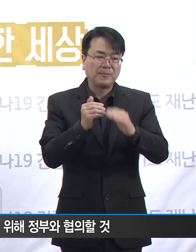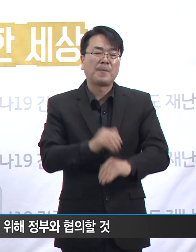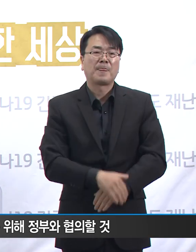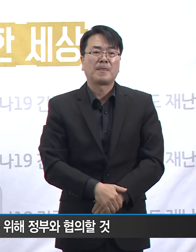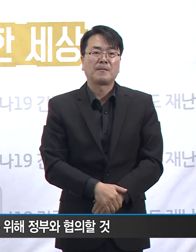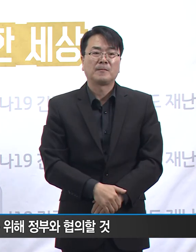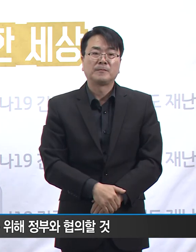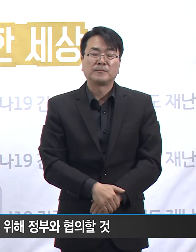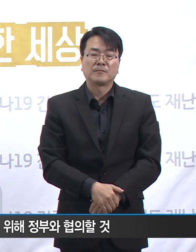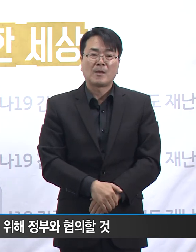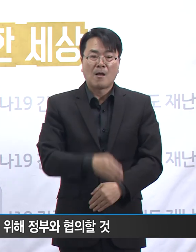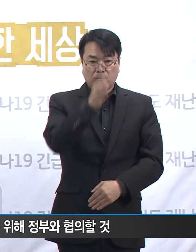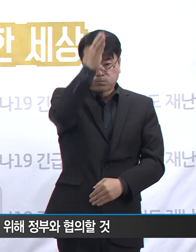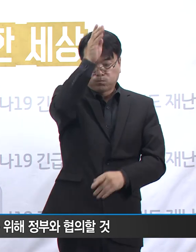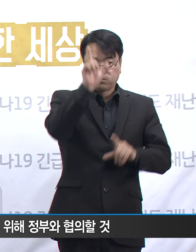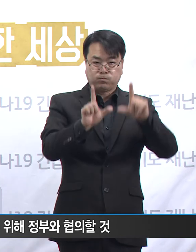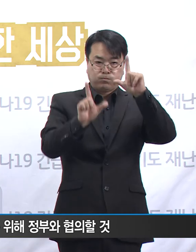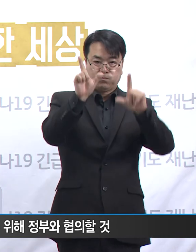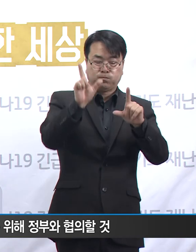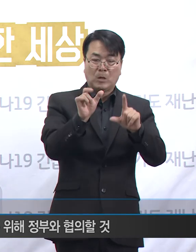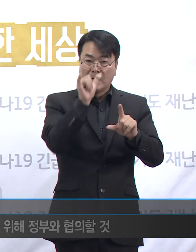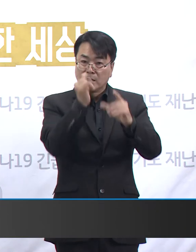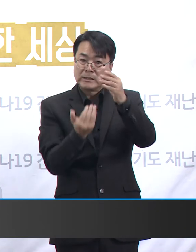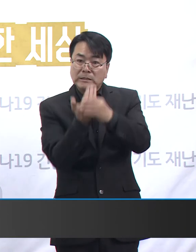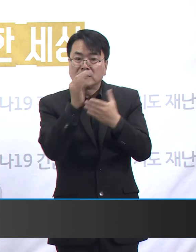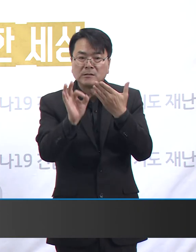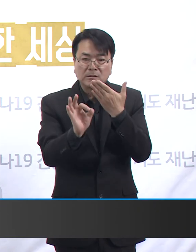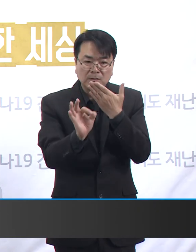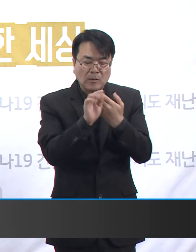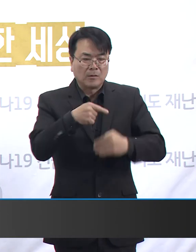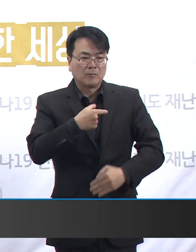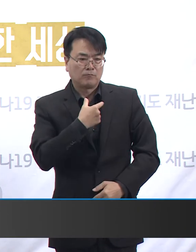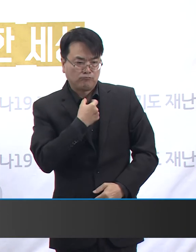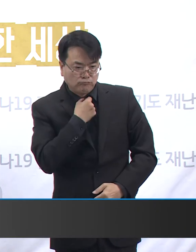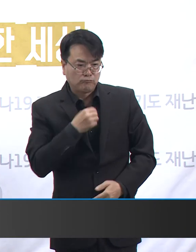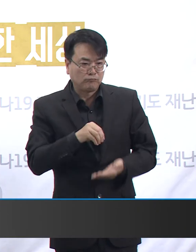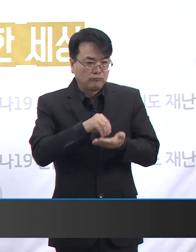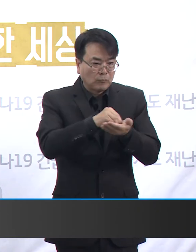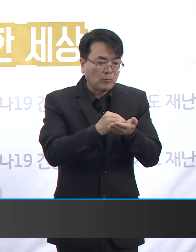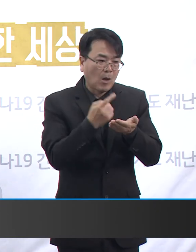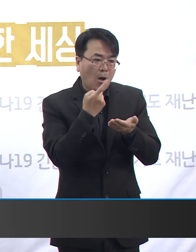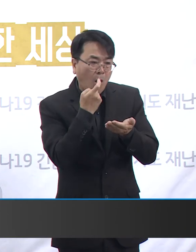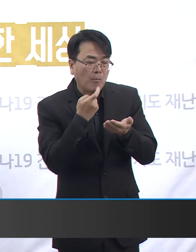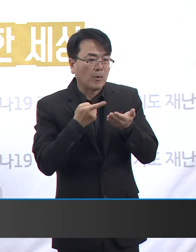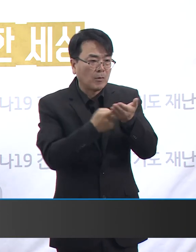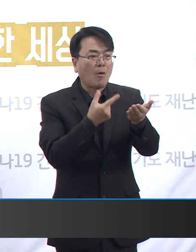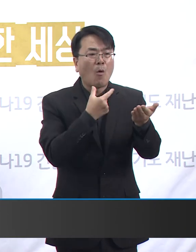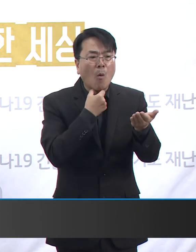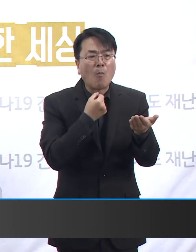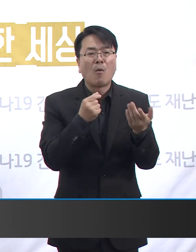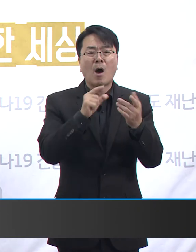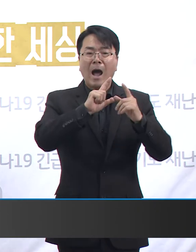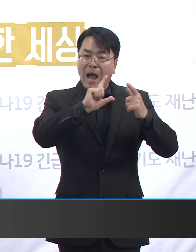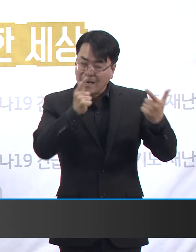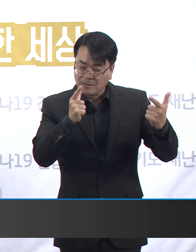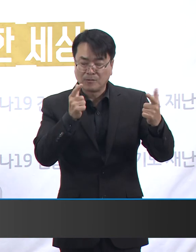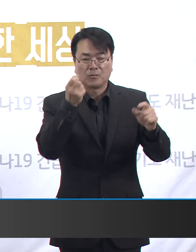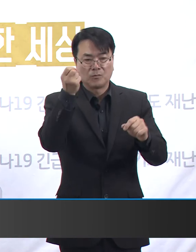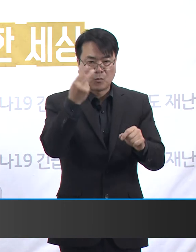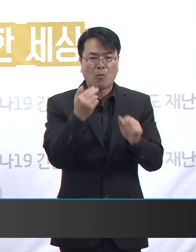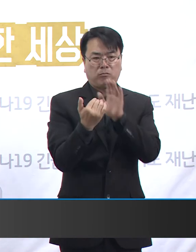유증상자들이 자발적으로 검사받기를 기피하거나 선별진료소에 내방한 유증상자의 검사 신청을